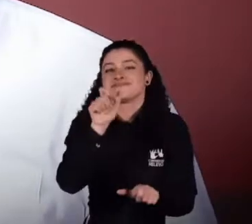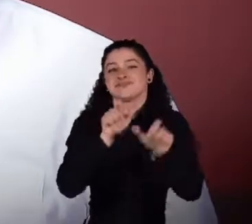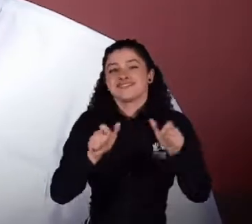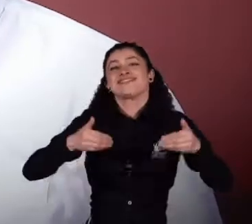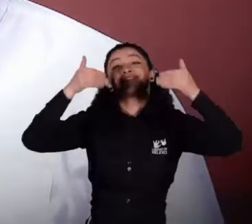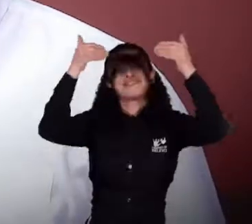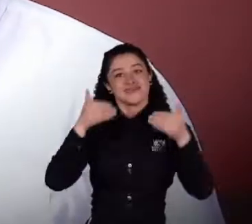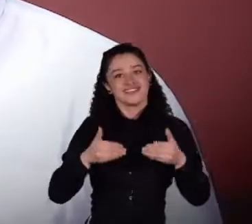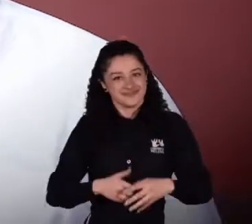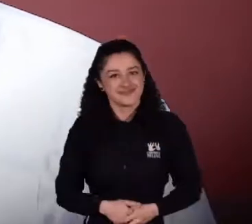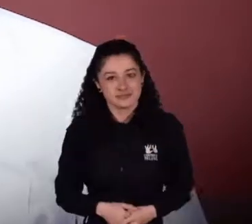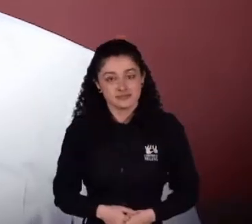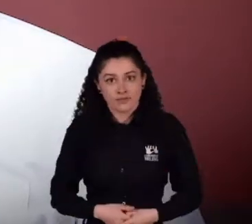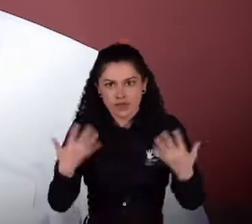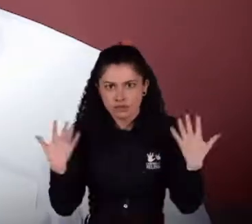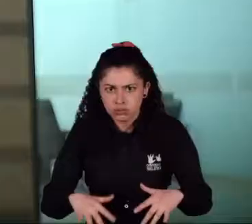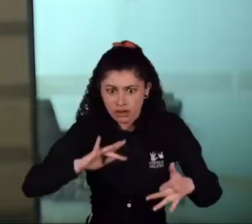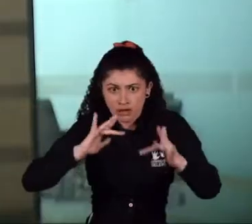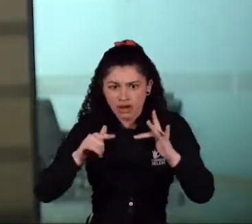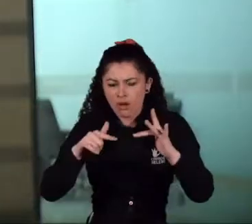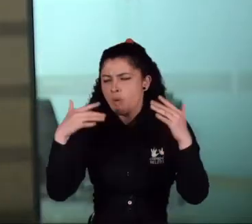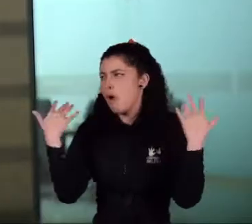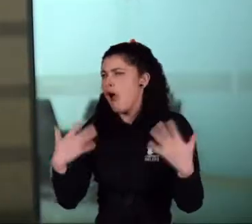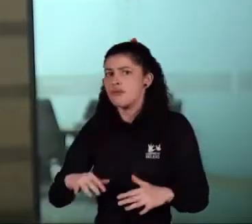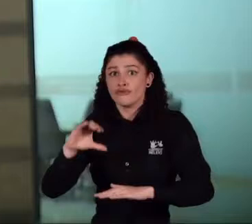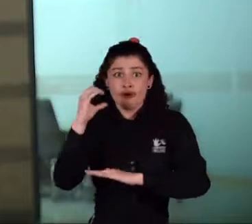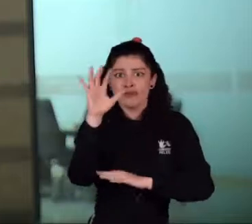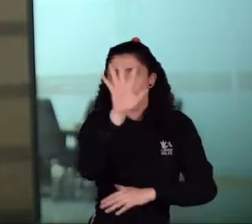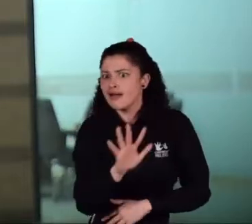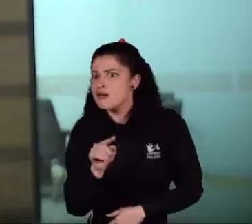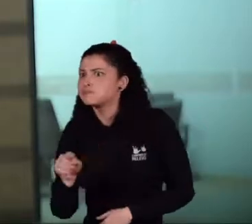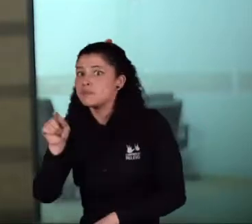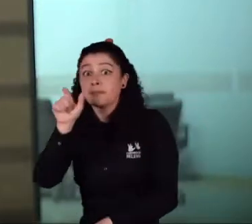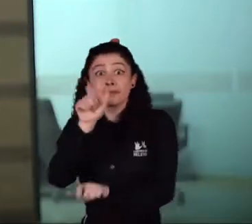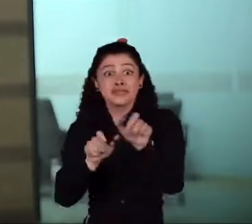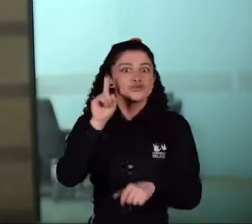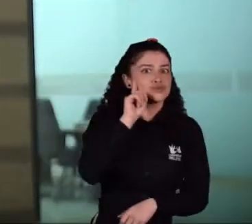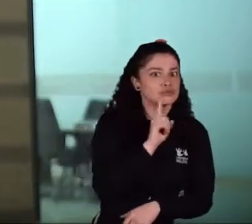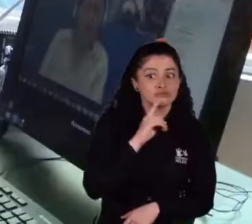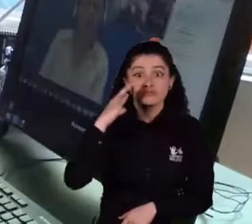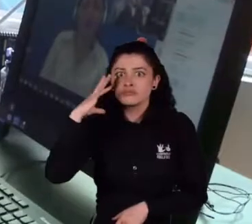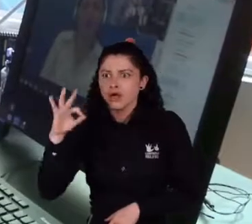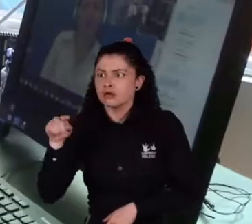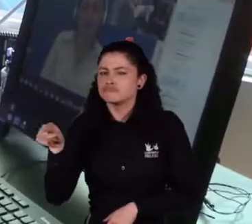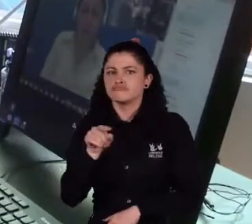pero también y en especial para las personas con discapacidad. Gracias a esta plataforma de comunicación bidireccional de nuestro Centro de Relevo, las personas